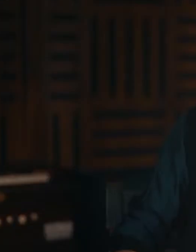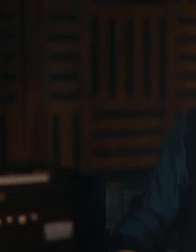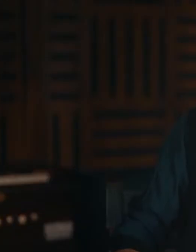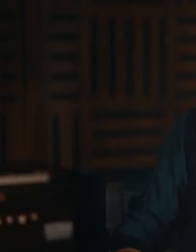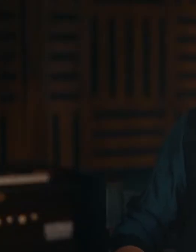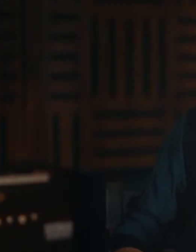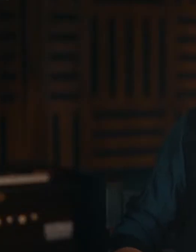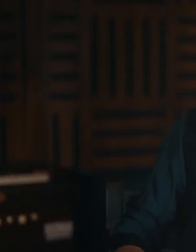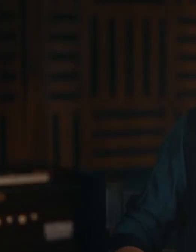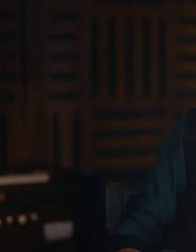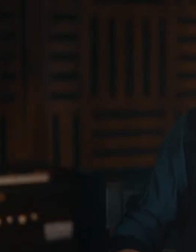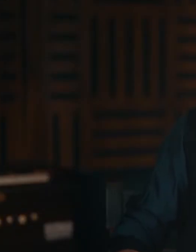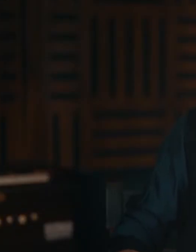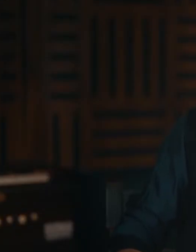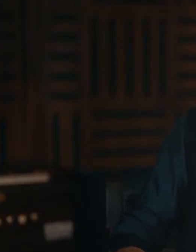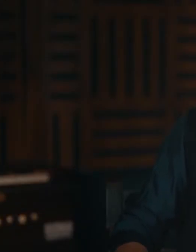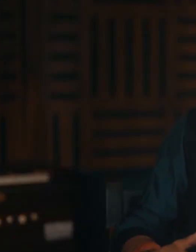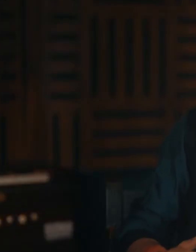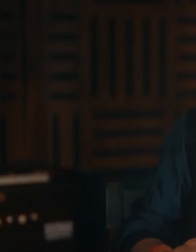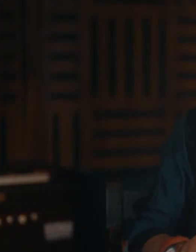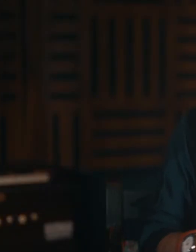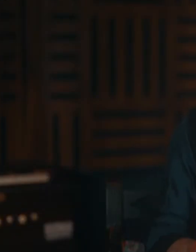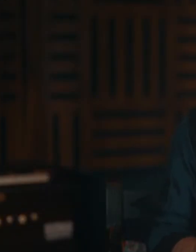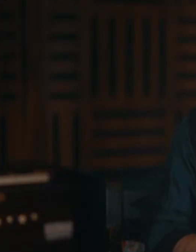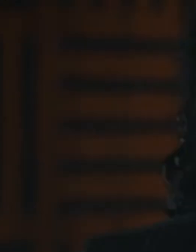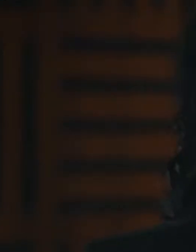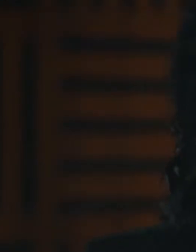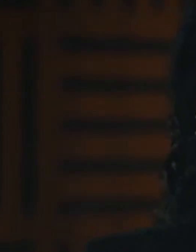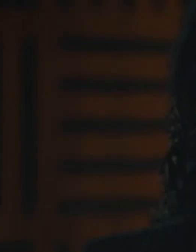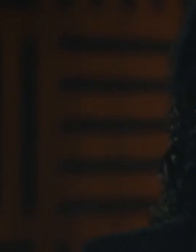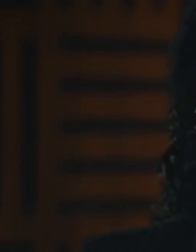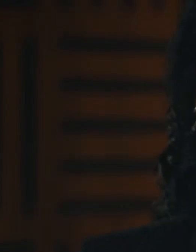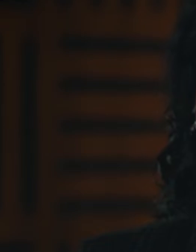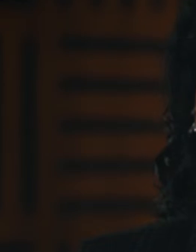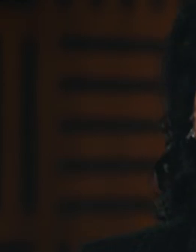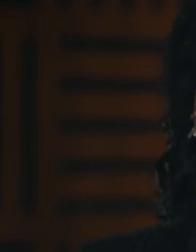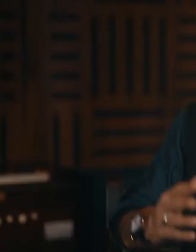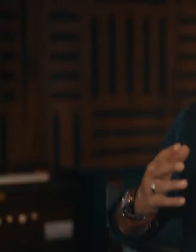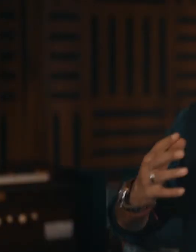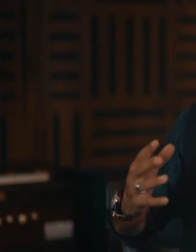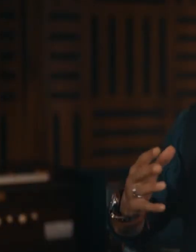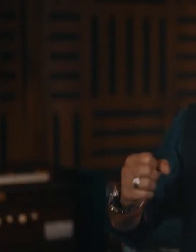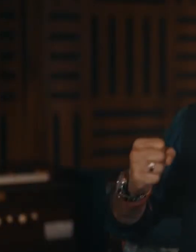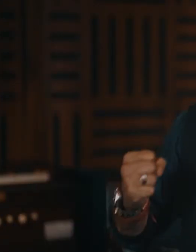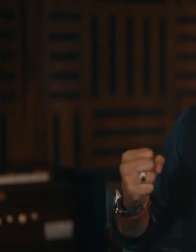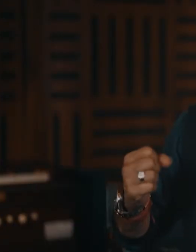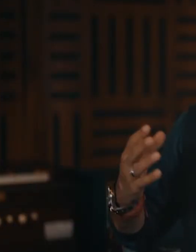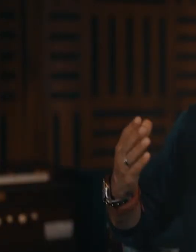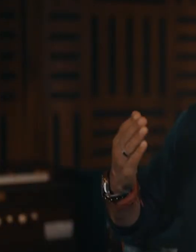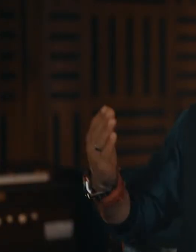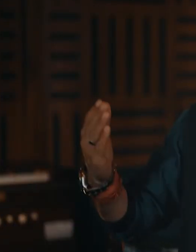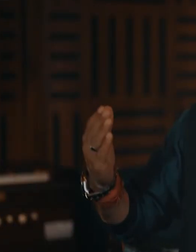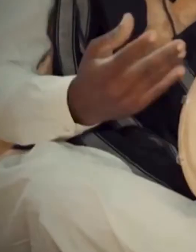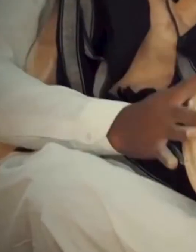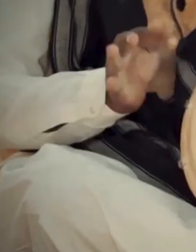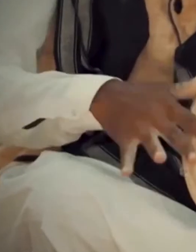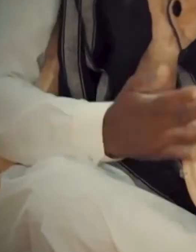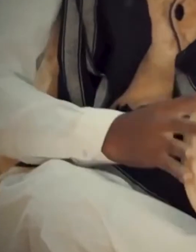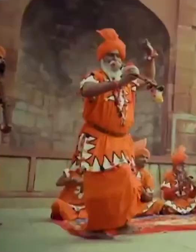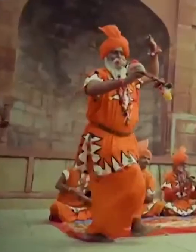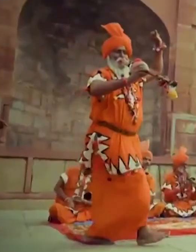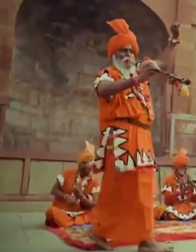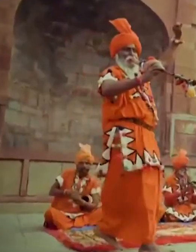दूर दर्शन लेकर आ रहा है भारत का पहला फोक सिंगिंग रियालिटी शो जिसका नाम है भारत का अमरित कलश